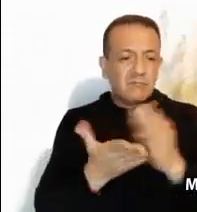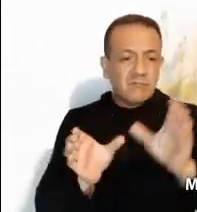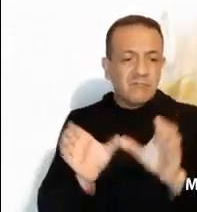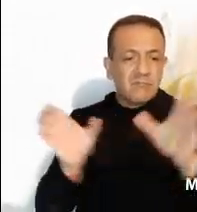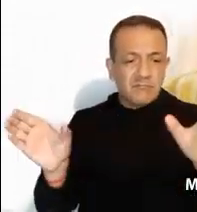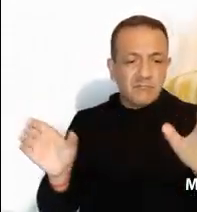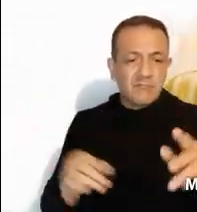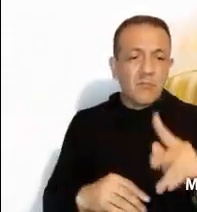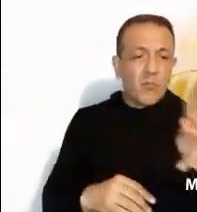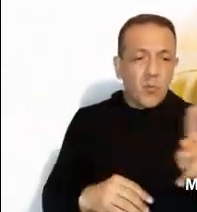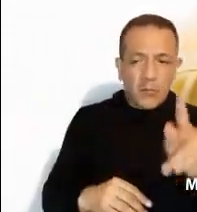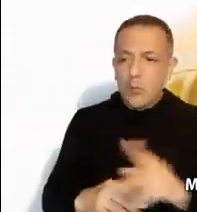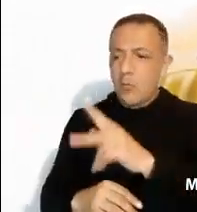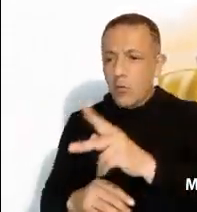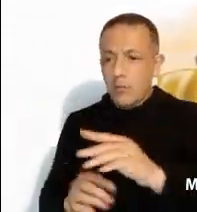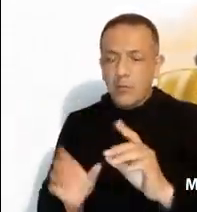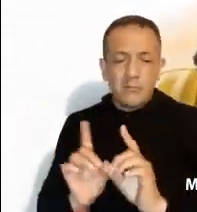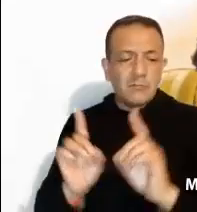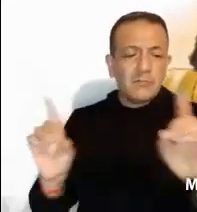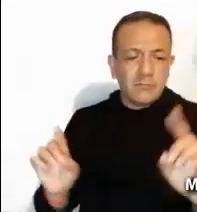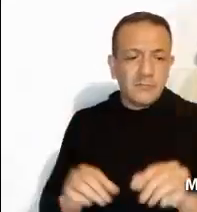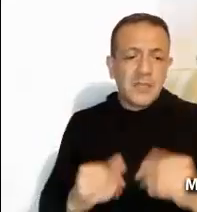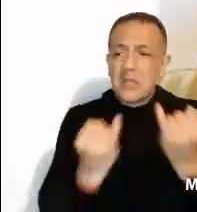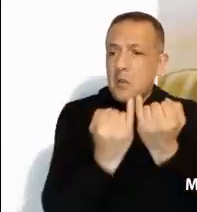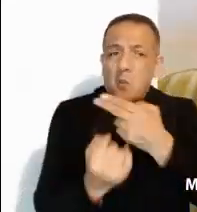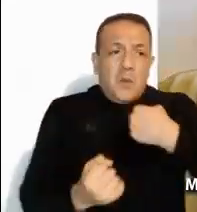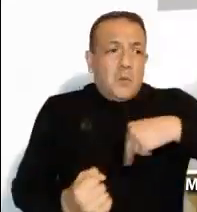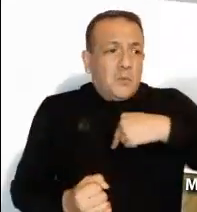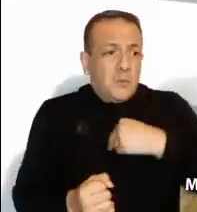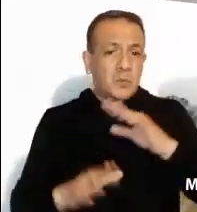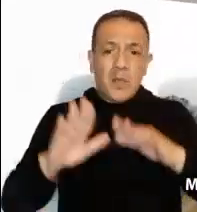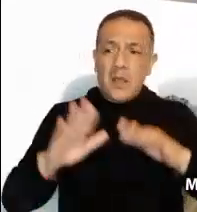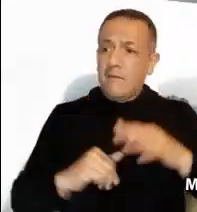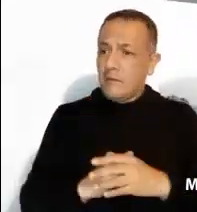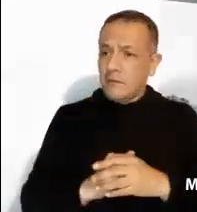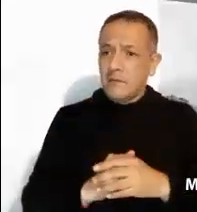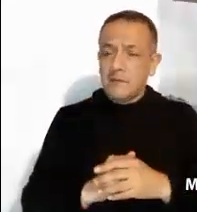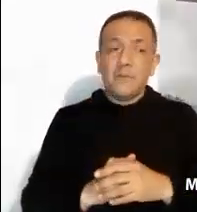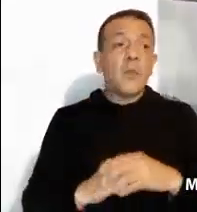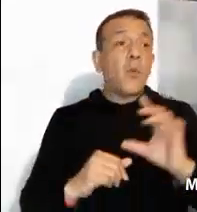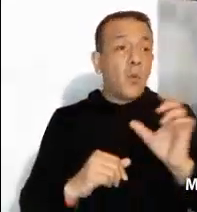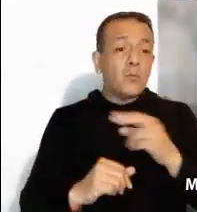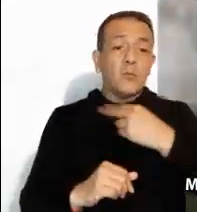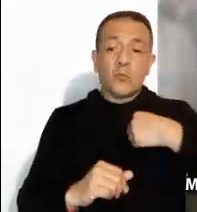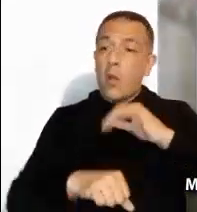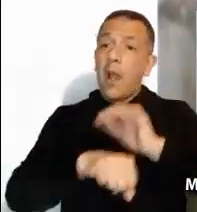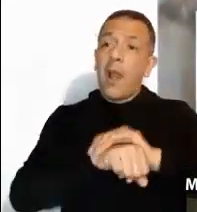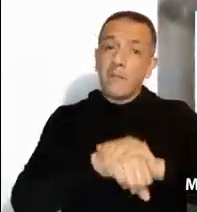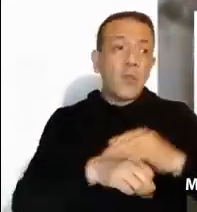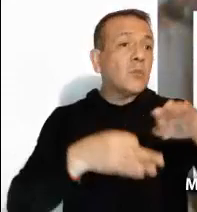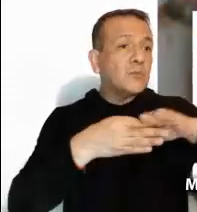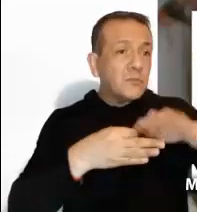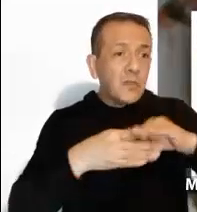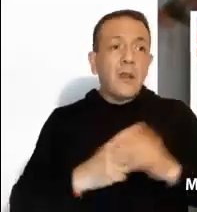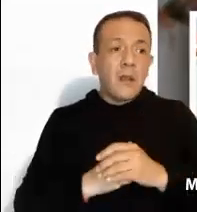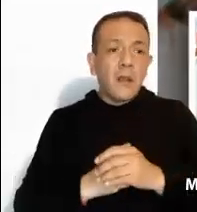Esta situación no es difícil encontrar en medio de nosotros. Desde la simple relación de amigos y